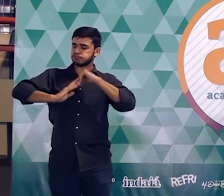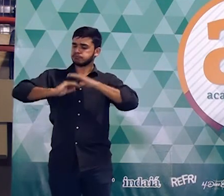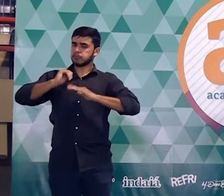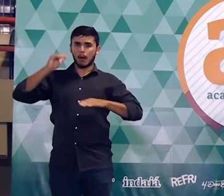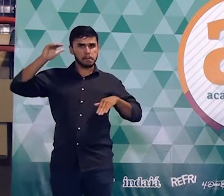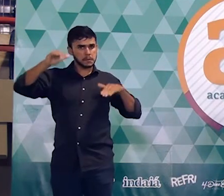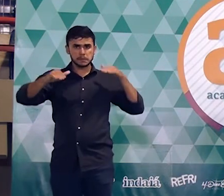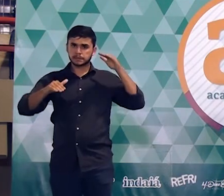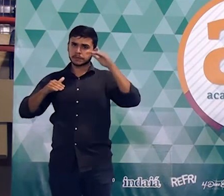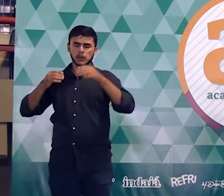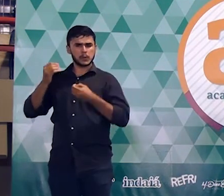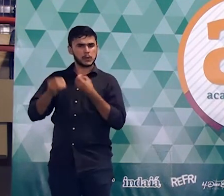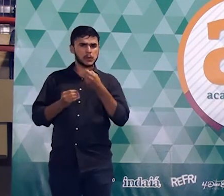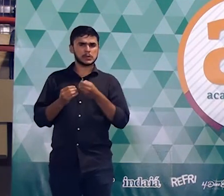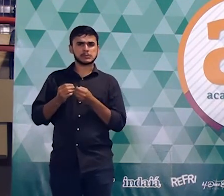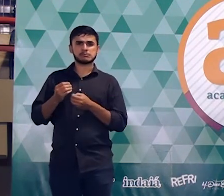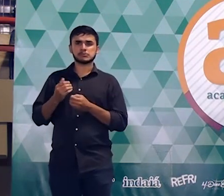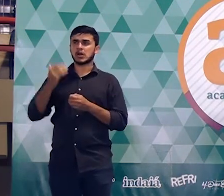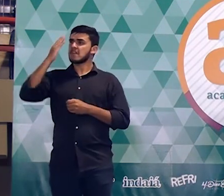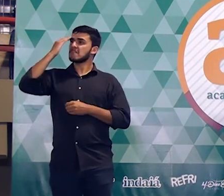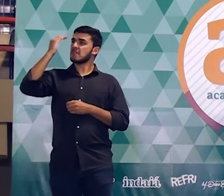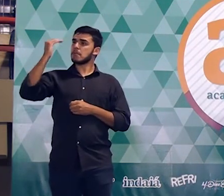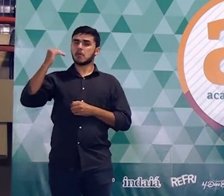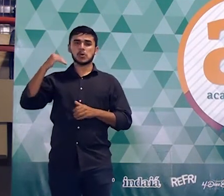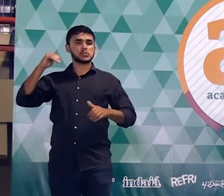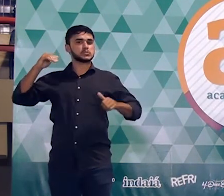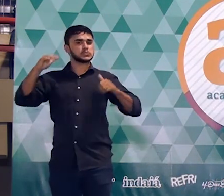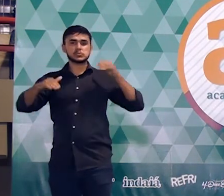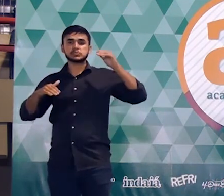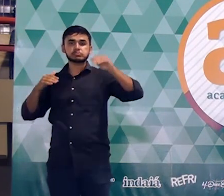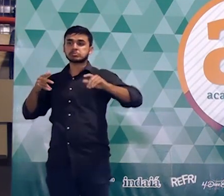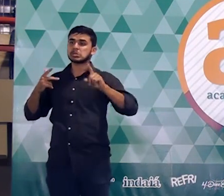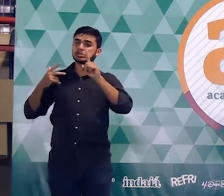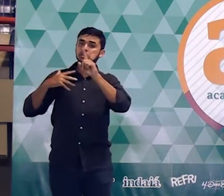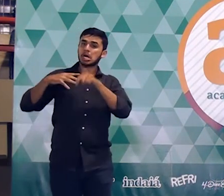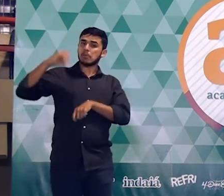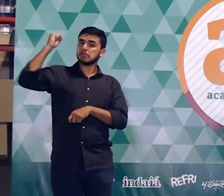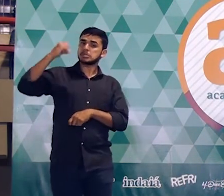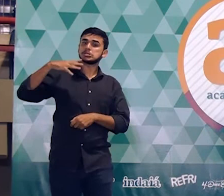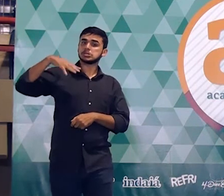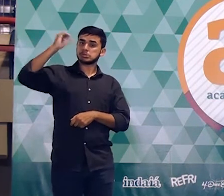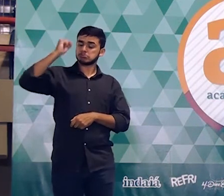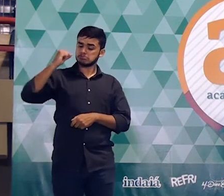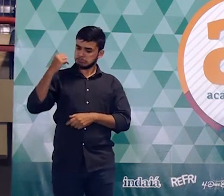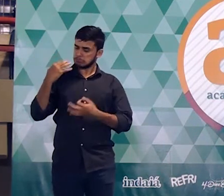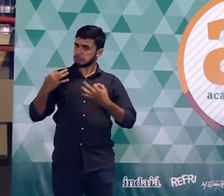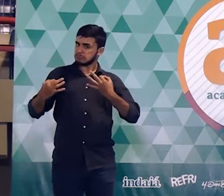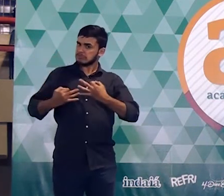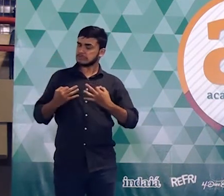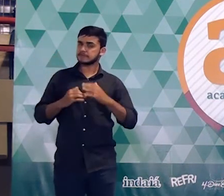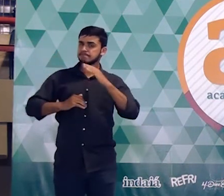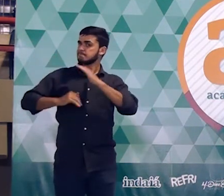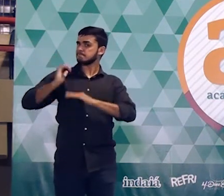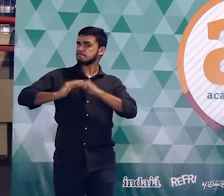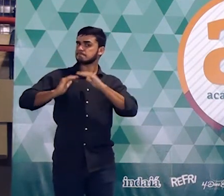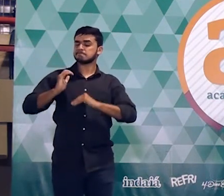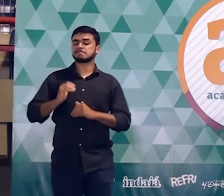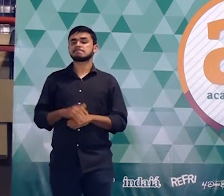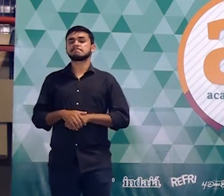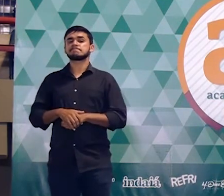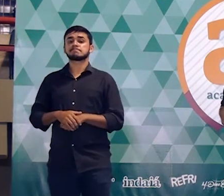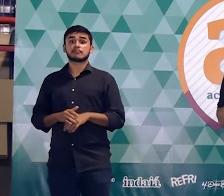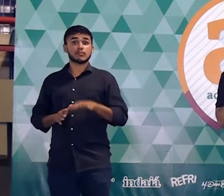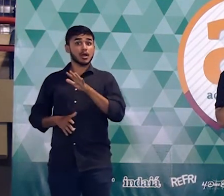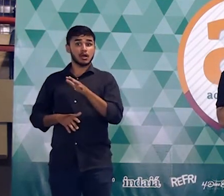e ele fala muito de como foi a ascensão dele enquanto atleta um atleta de alto nível um atleta de alto desempenho e o